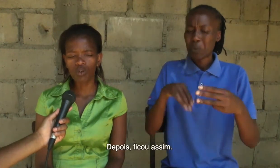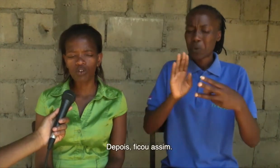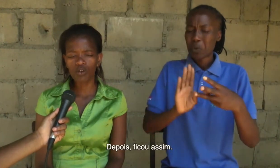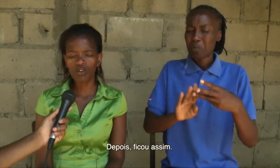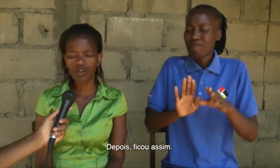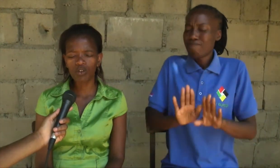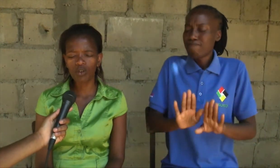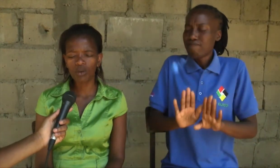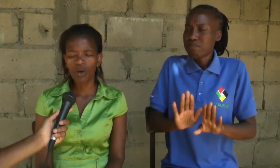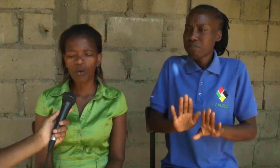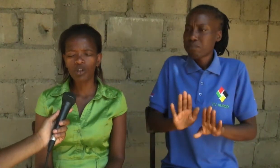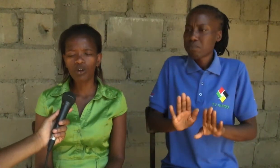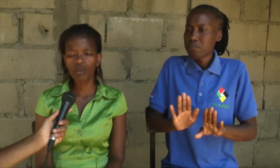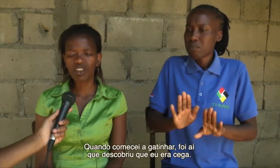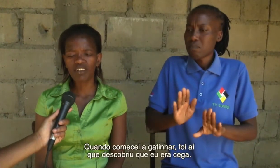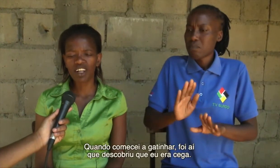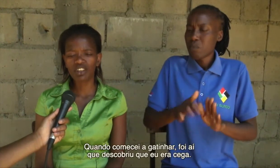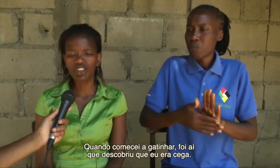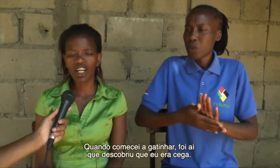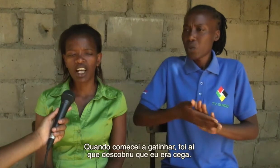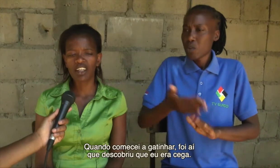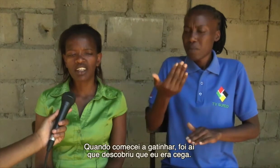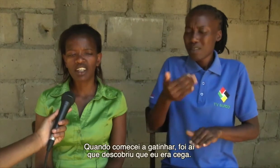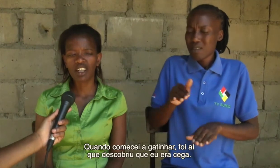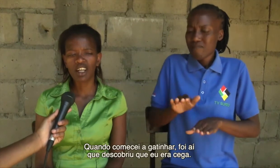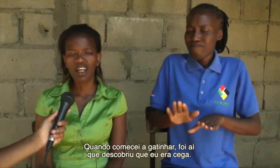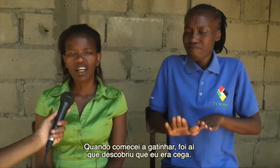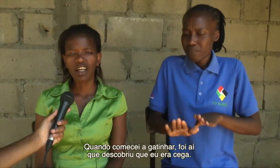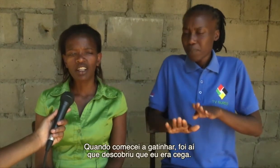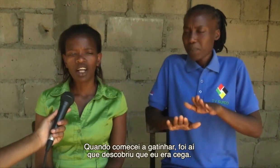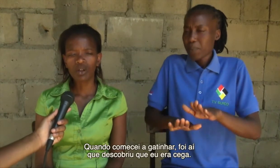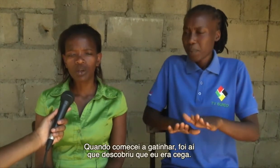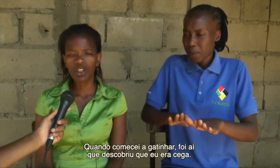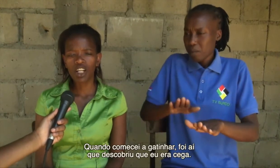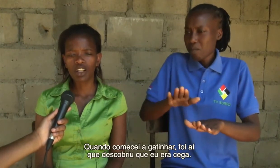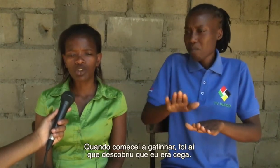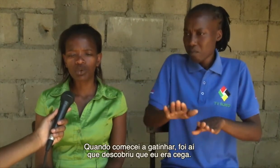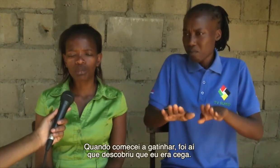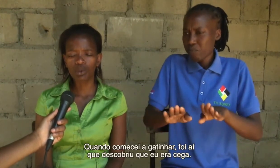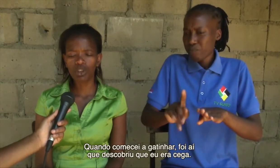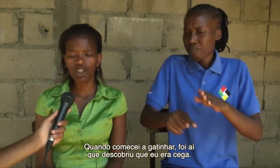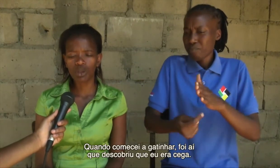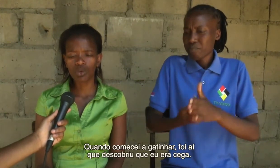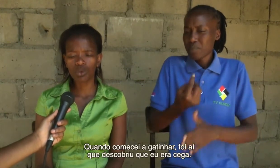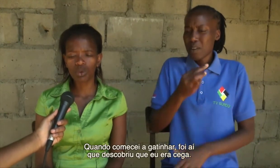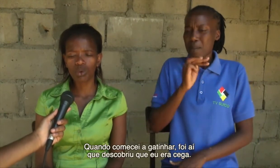ficou, ficou, ficou, ficou. Quando eu comecei a agatinhar, é daí onde ela descobriu que eu sou